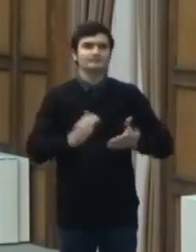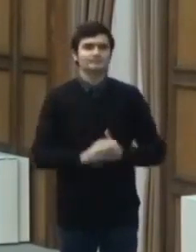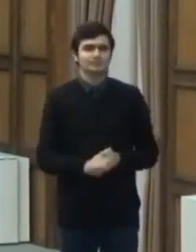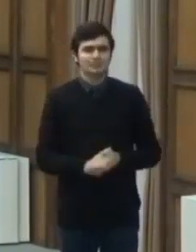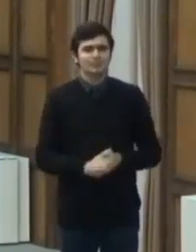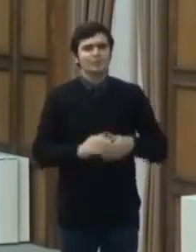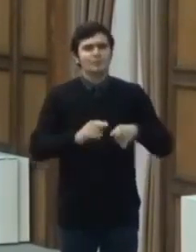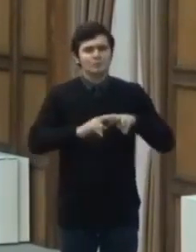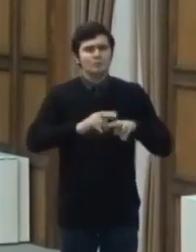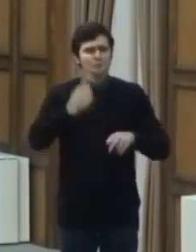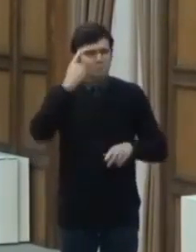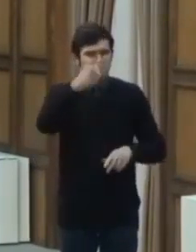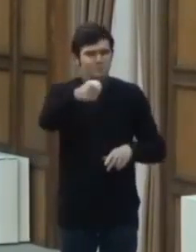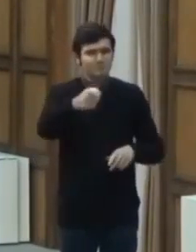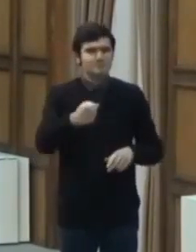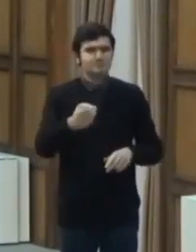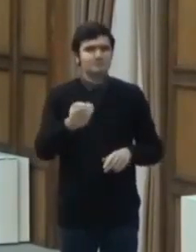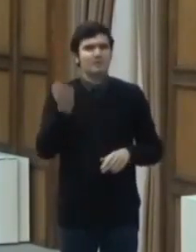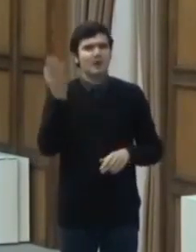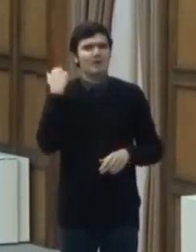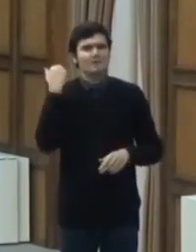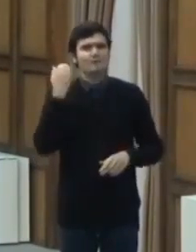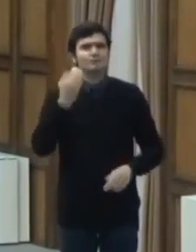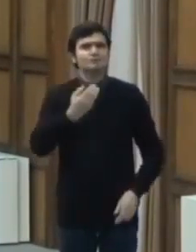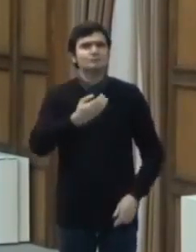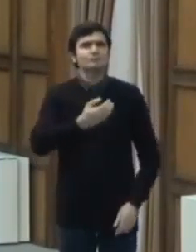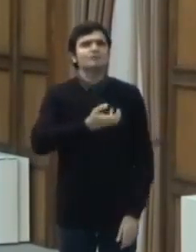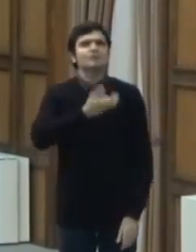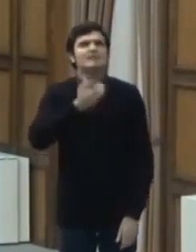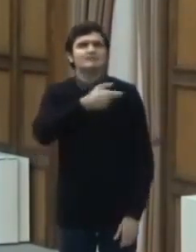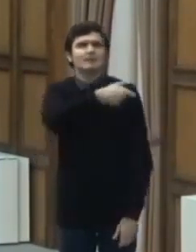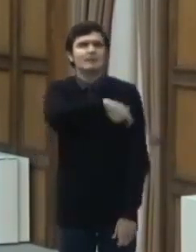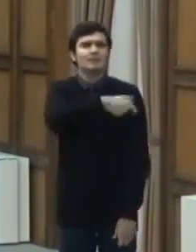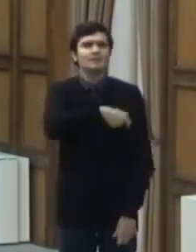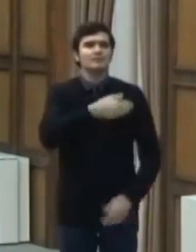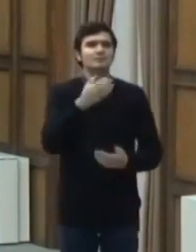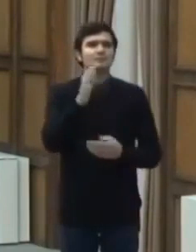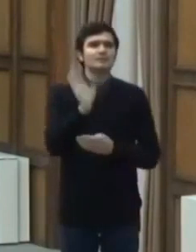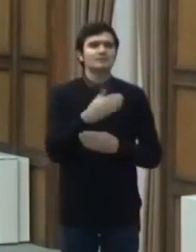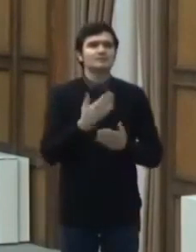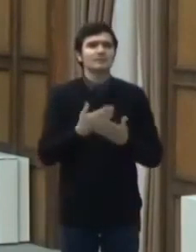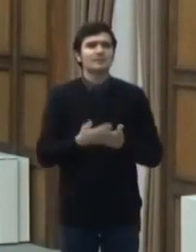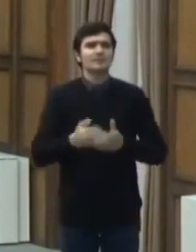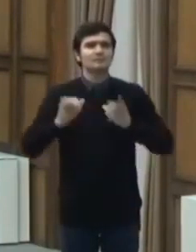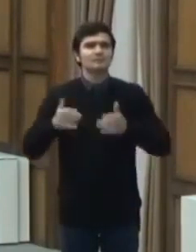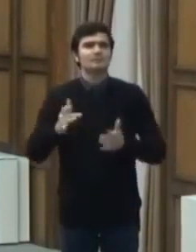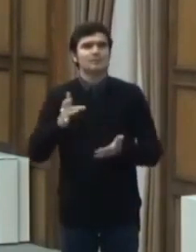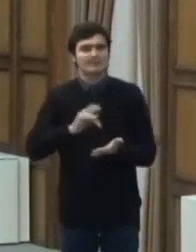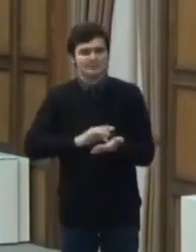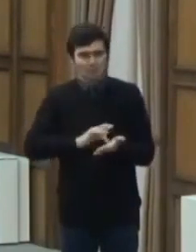Așa cum știți, a avut loc ședința Comitetului Național pentru Constituției de Urgență.